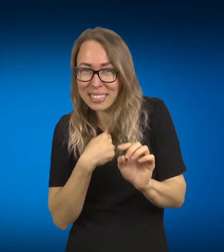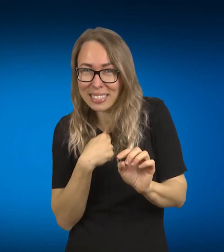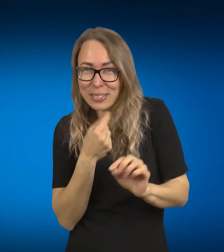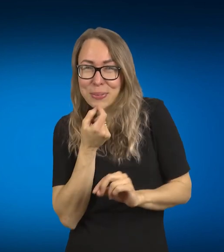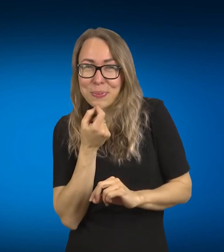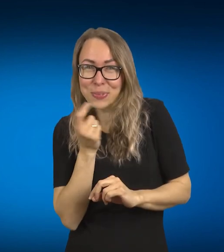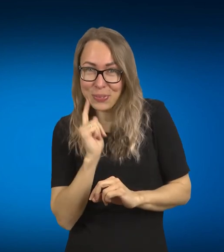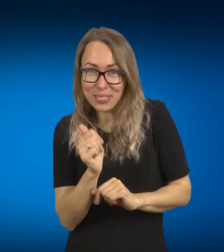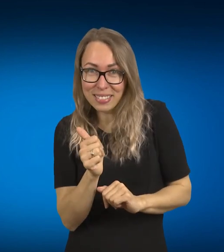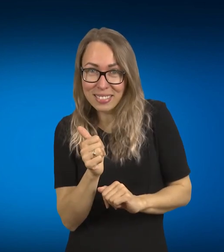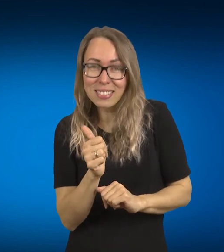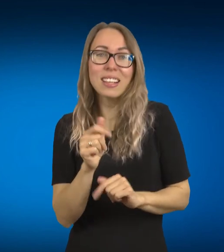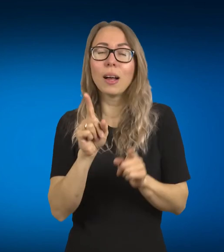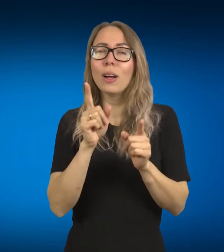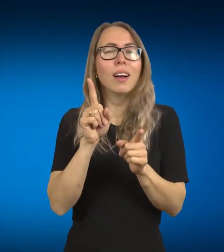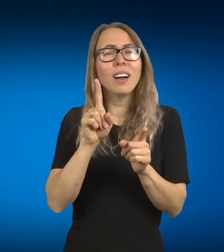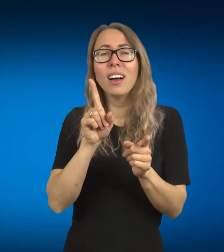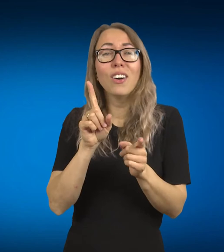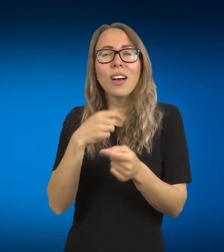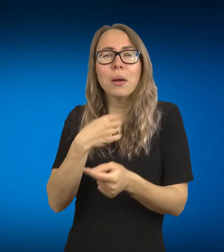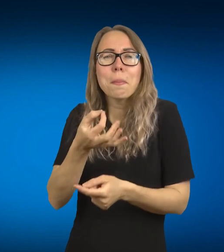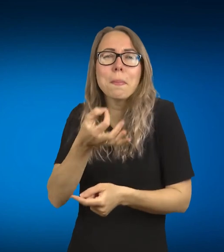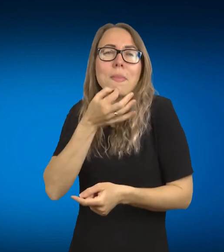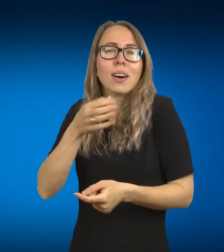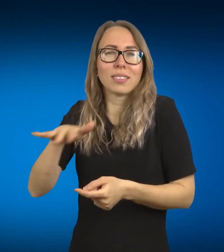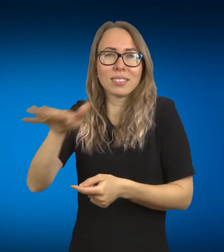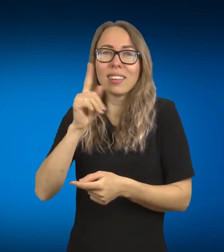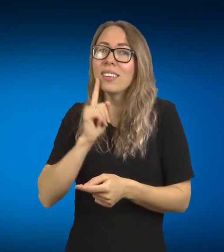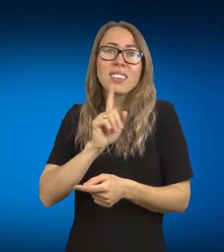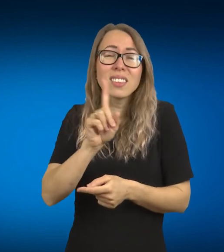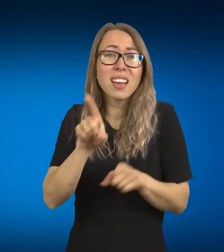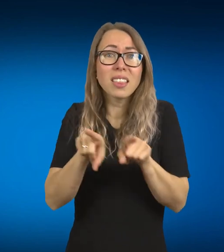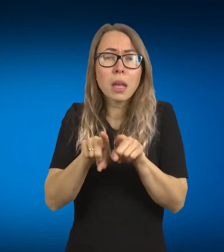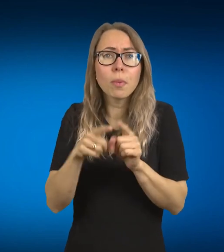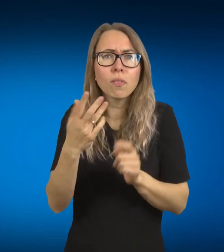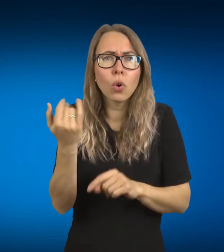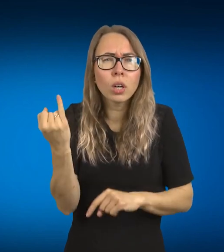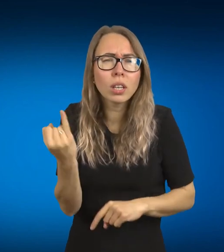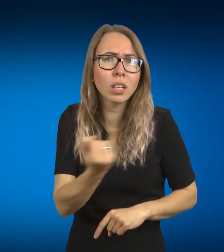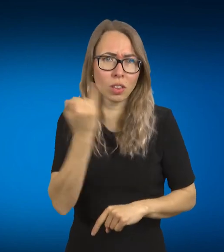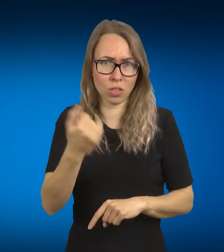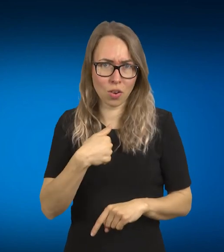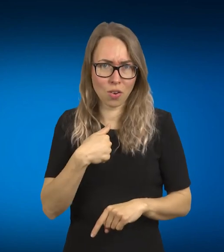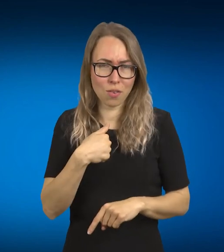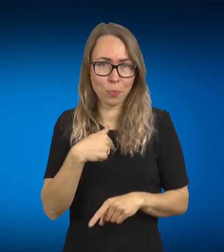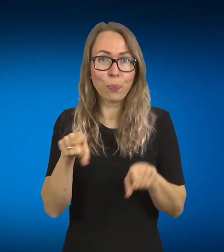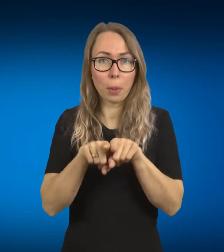empatija, tiesiog yra labai įdomu pažinti kitokį žmogų. O kalbant apie madą, tai man empatija gal labiau